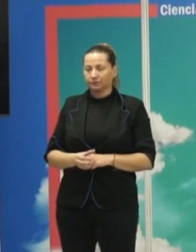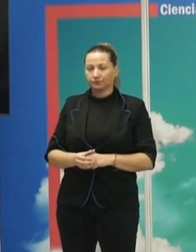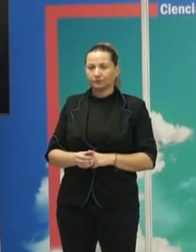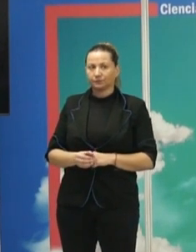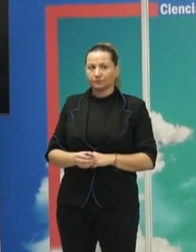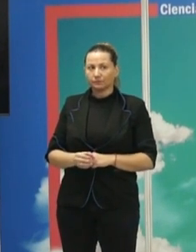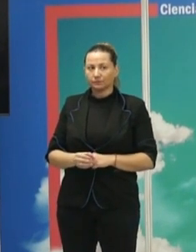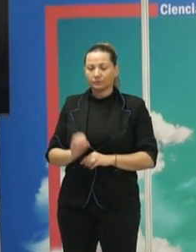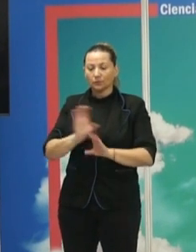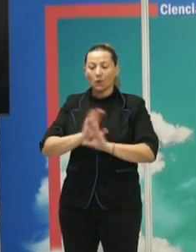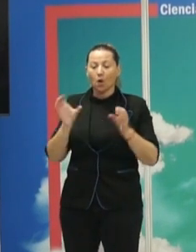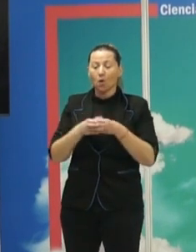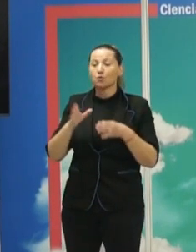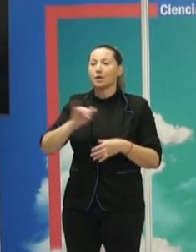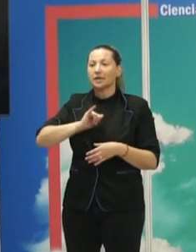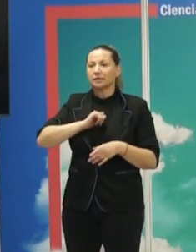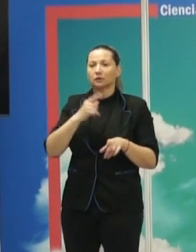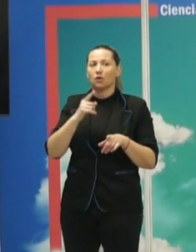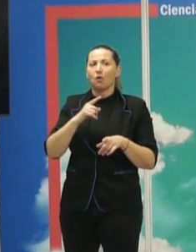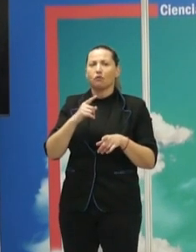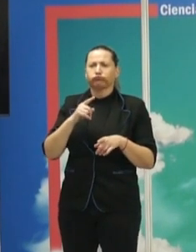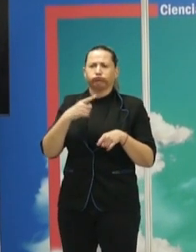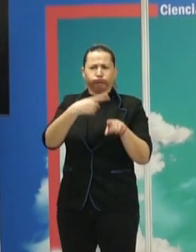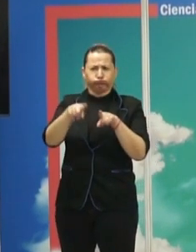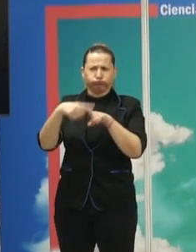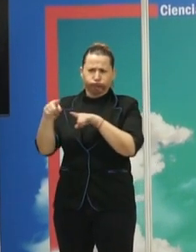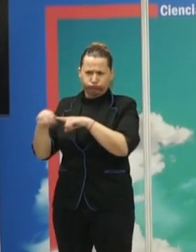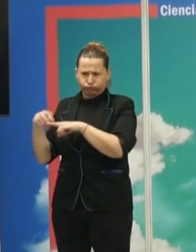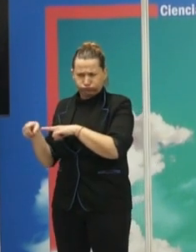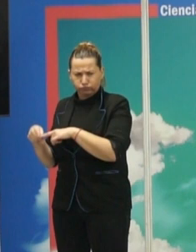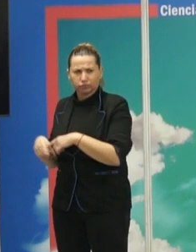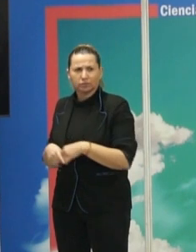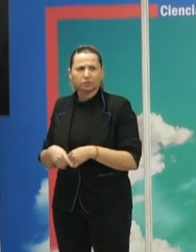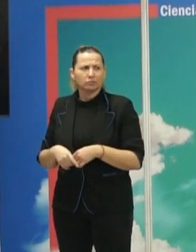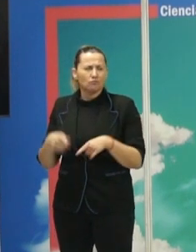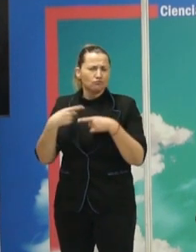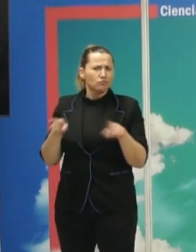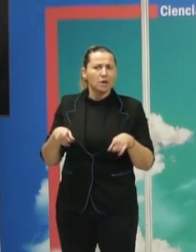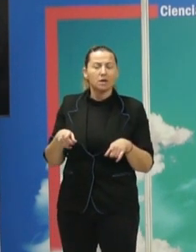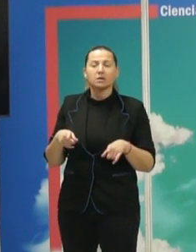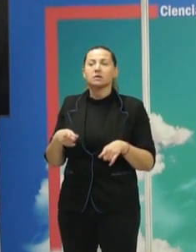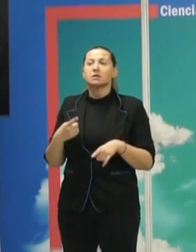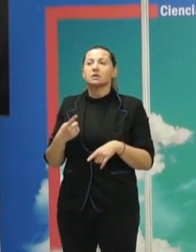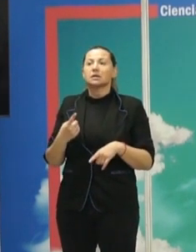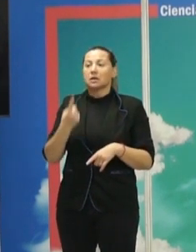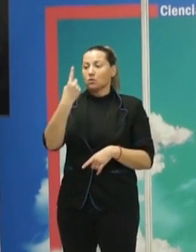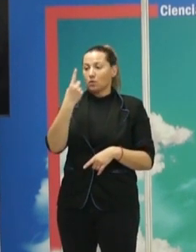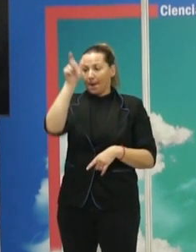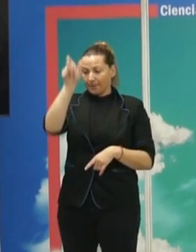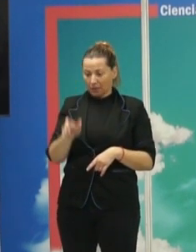Porque los grupos de identidad son muy variables, como decíamos, y cualquier ser humano pertenece a muchos a la vez.